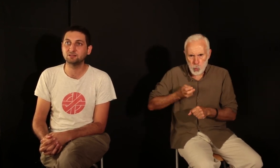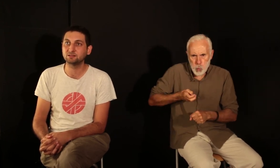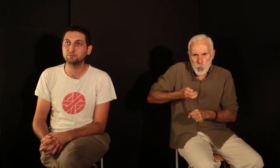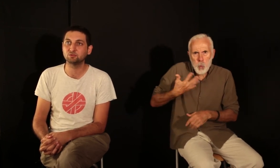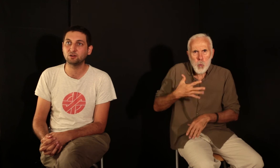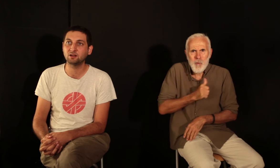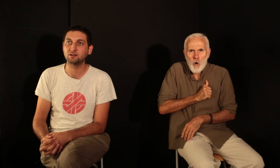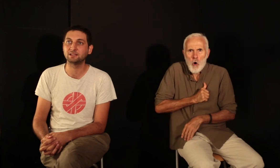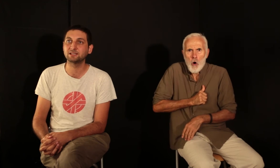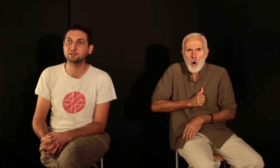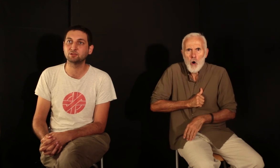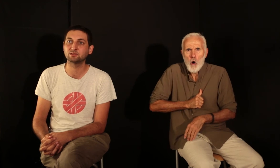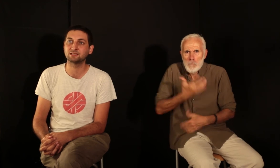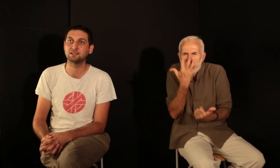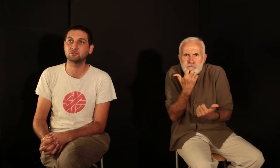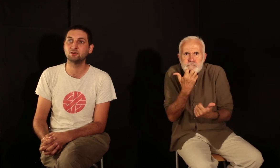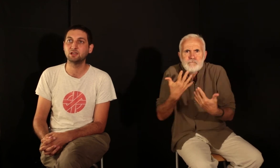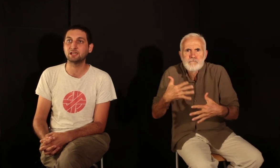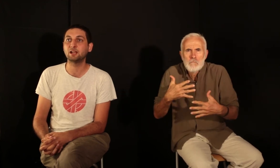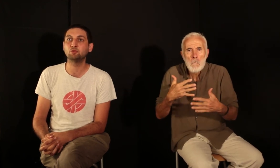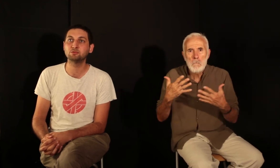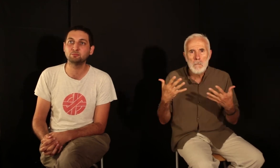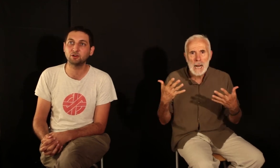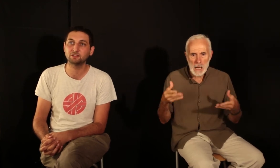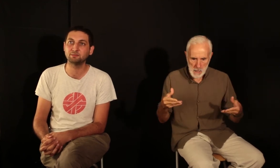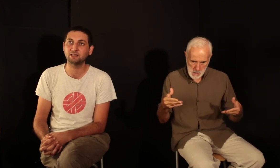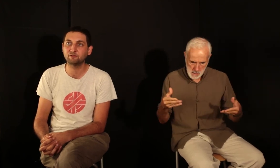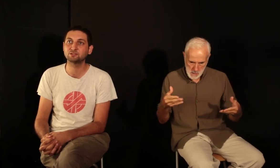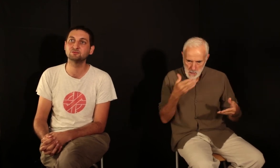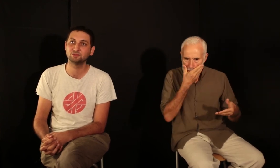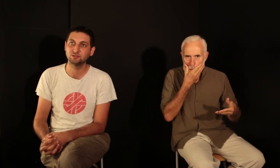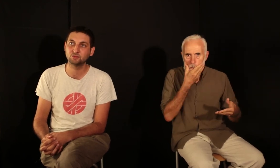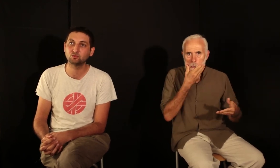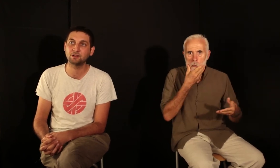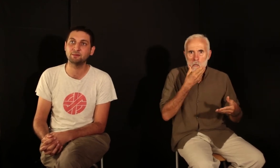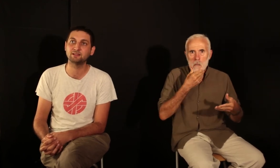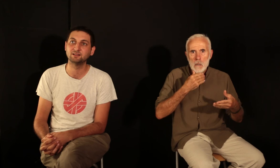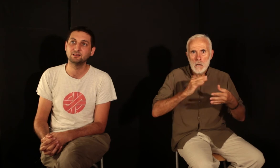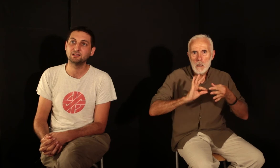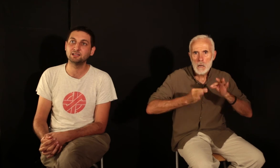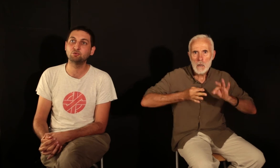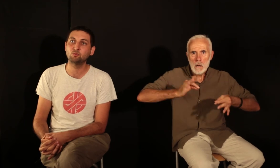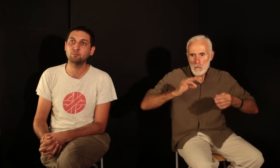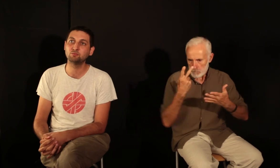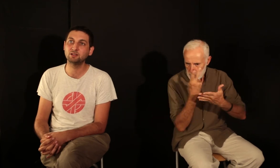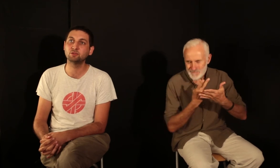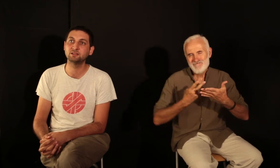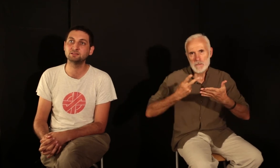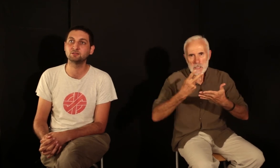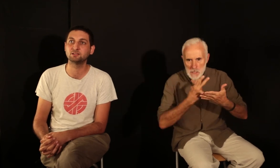qui pour moi est très importante, c'est-à-dire qu'il y a le propos qu porte, mais il a la façon dont on l'amène. Et pour moi, publier une bande dessinée sur ces